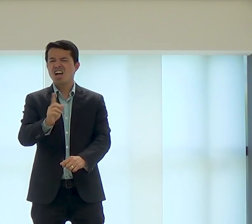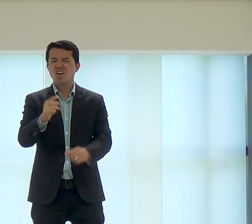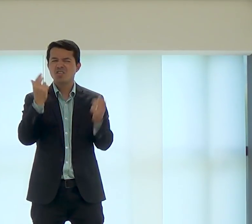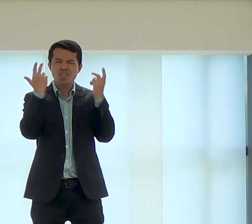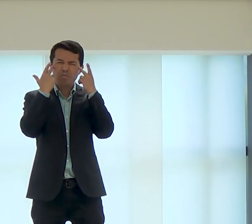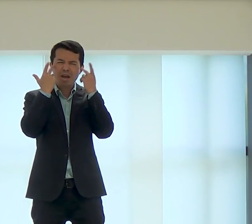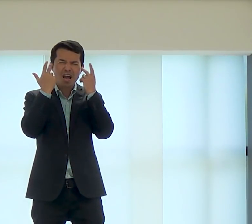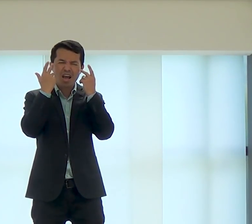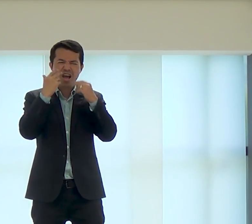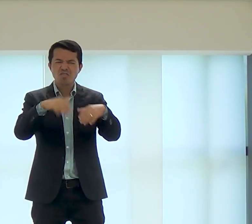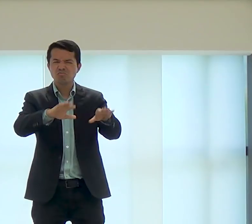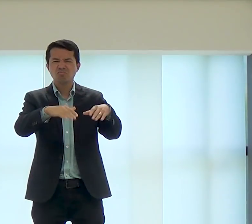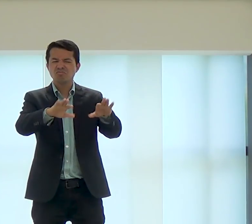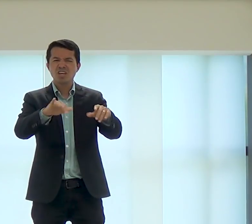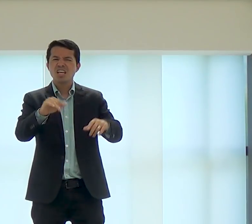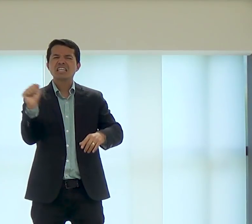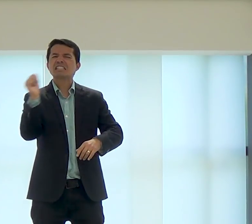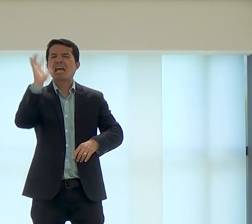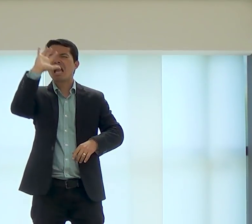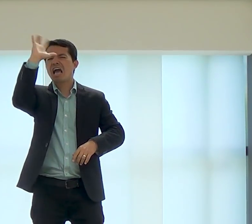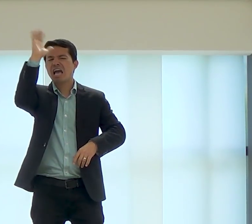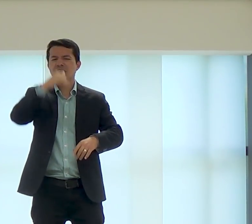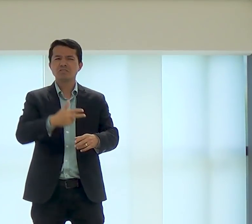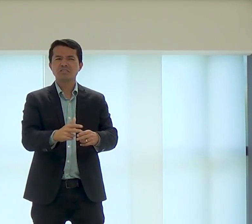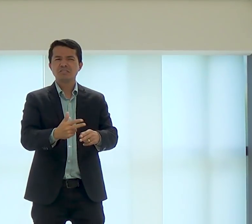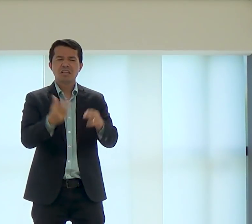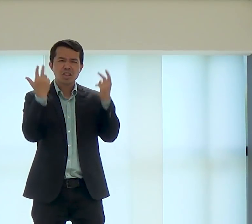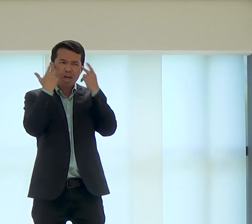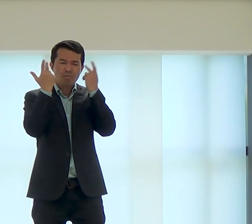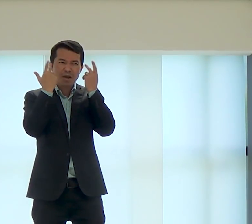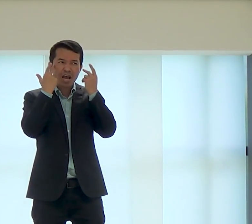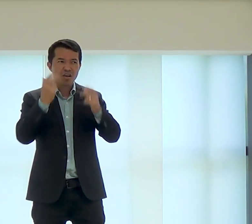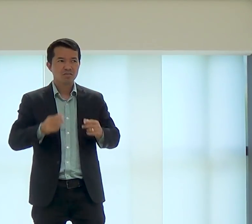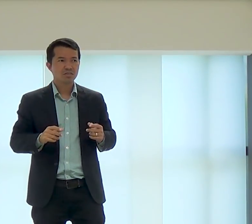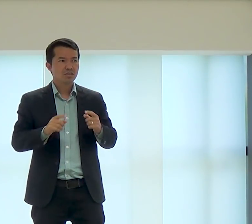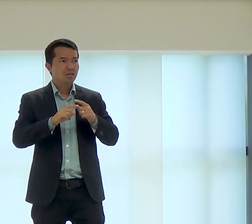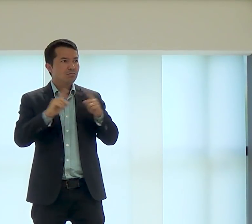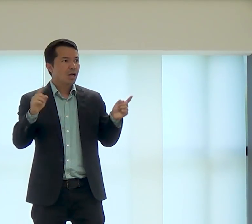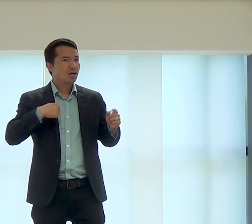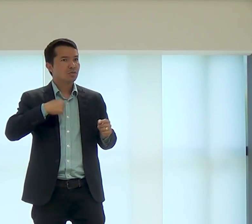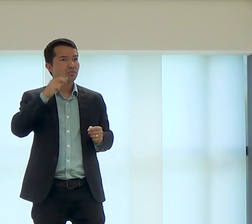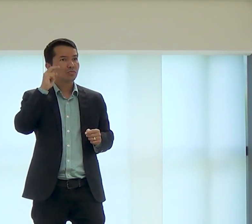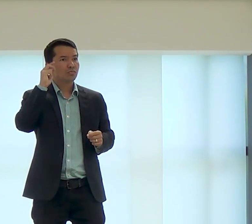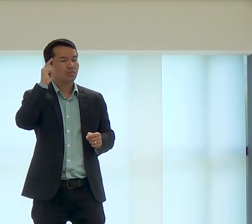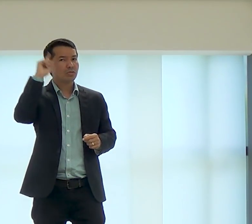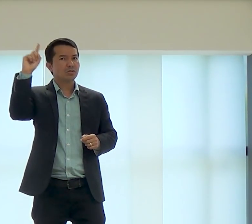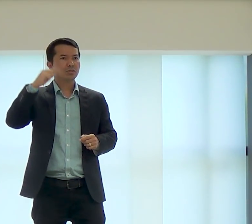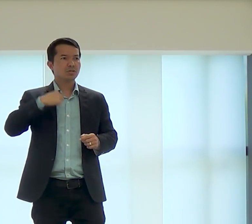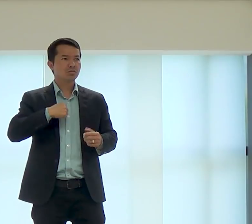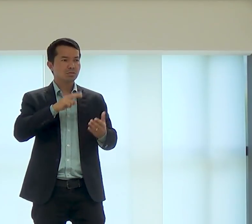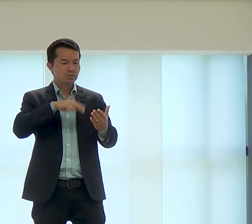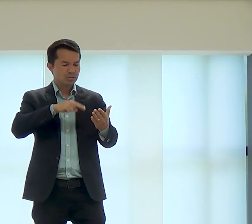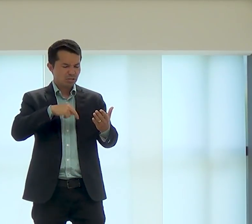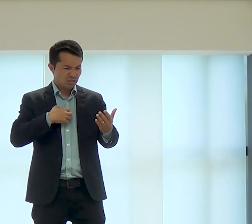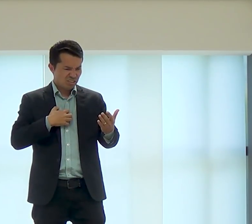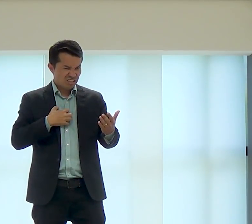normal, eu achava que isso era normal, eu não via maldade, porque sabe, é muito caro comprar imagens, um dia se viu,